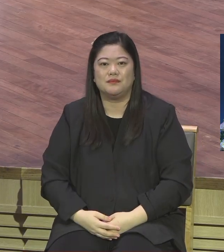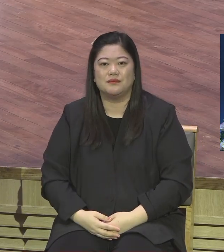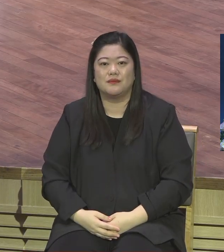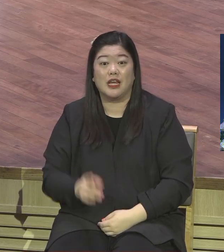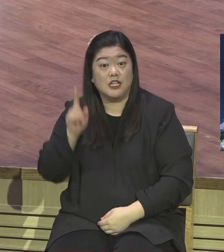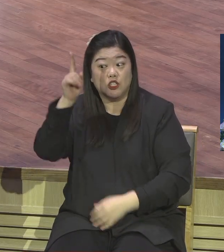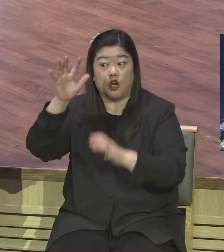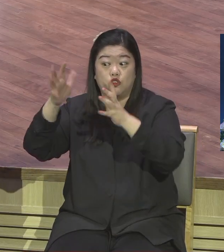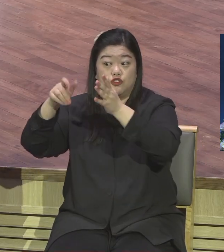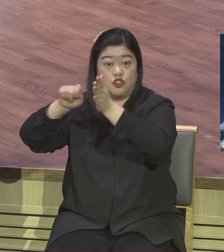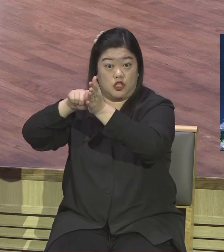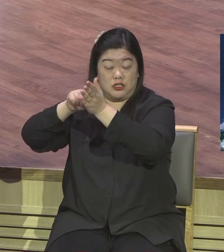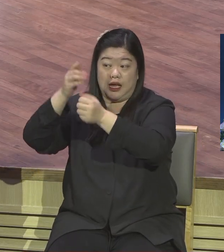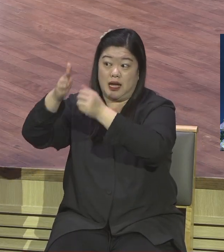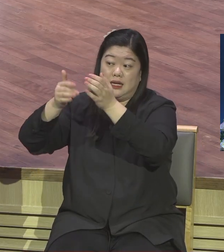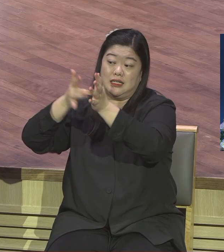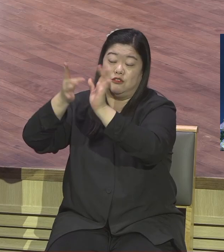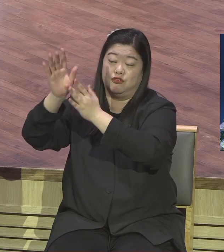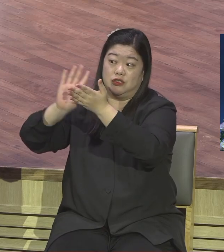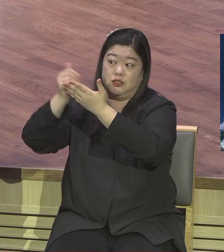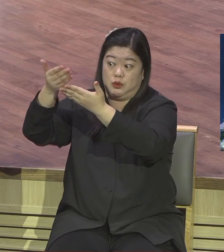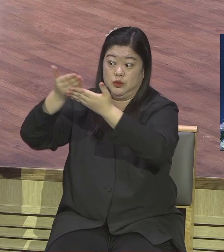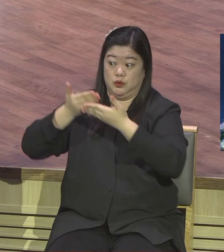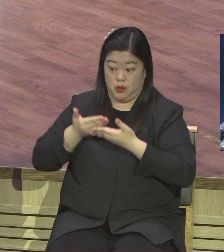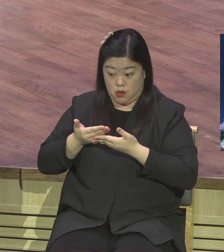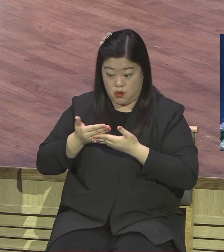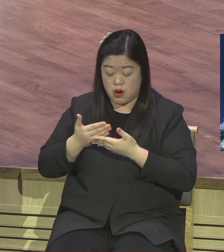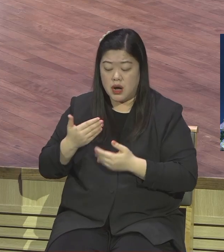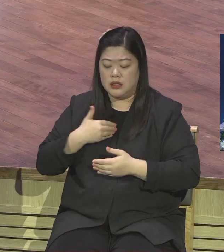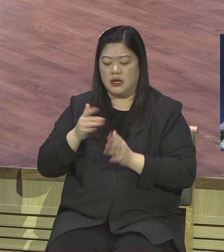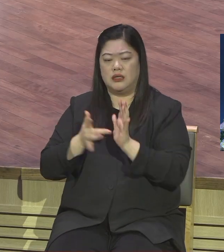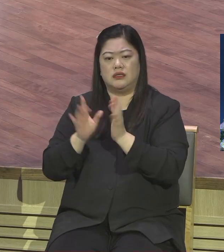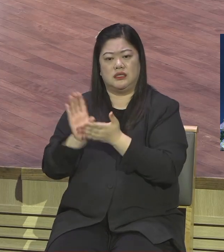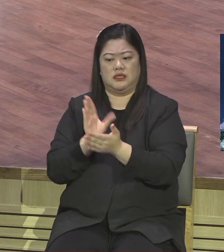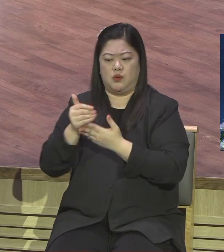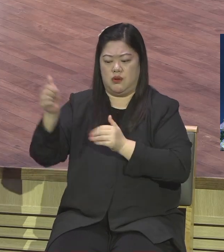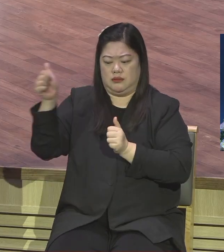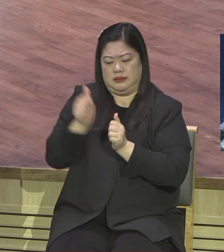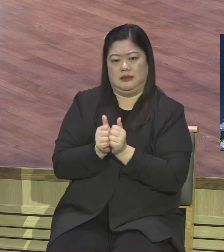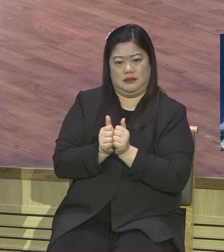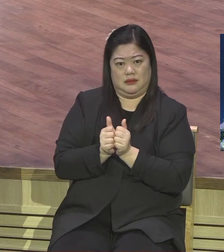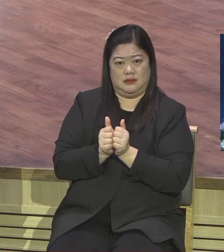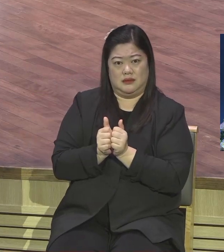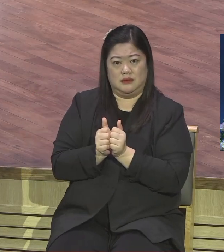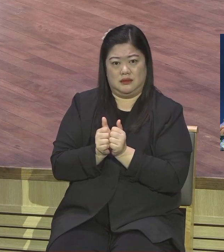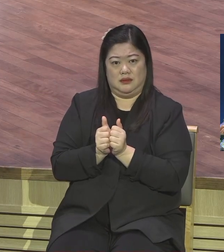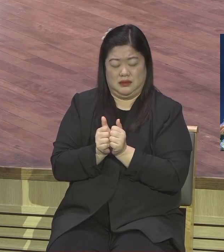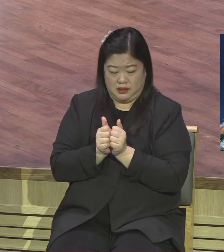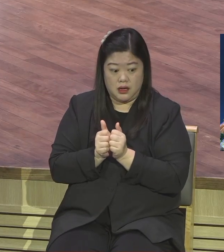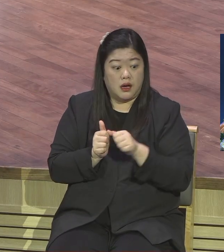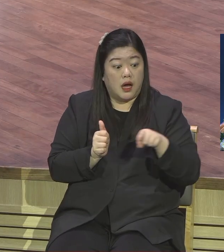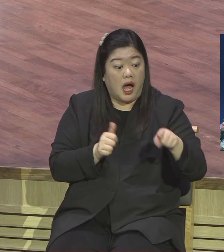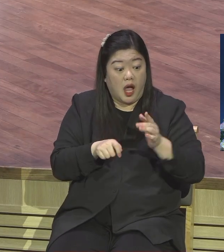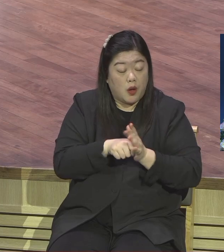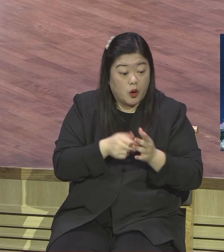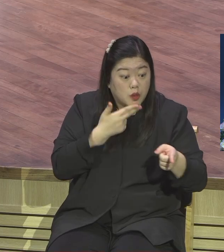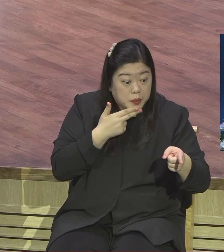하늘 문을 여는 유일한 열쇠이기 때문에 이 사실을 모르는 사람이 전해야 돼요 몰라요